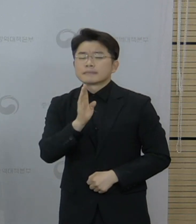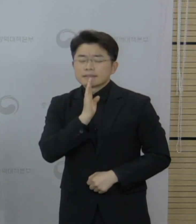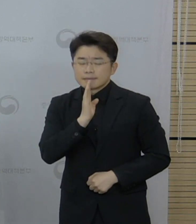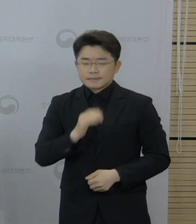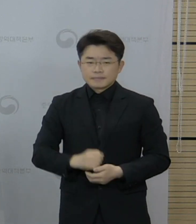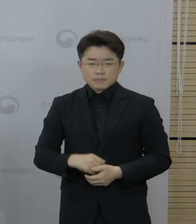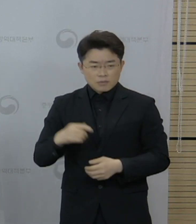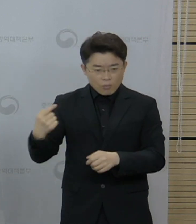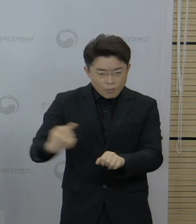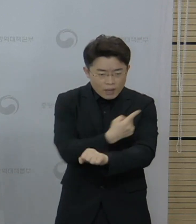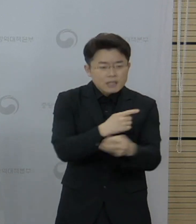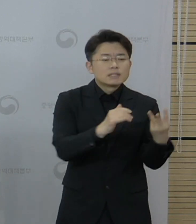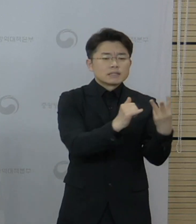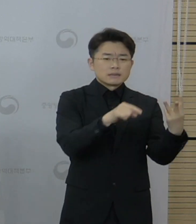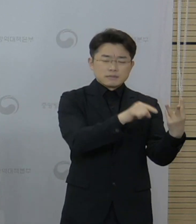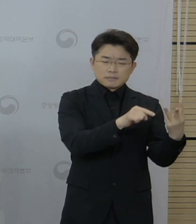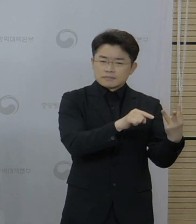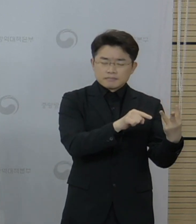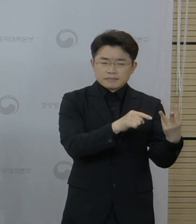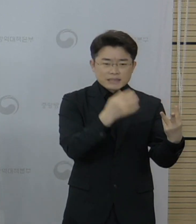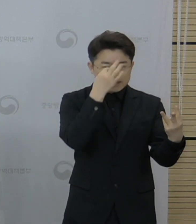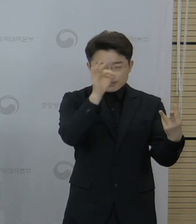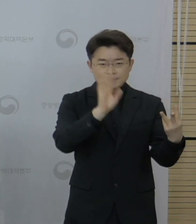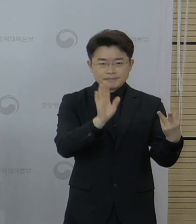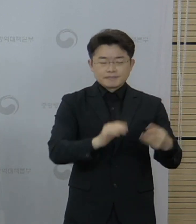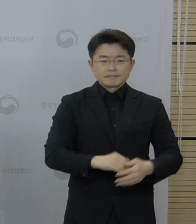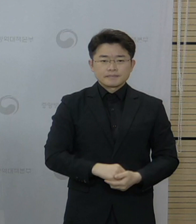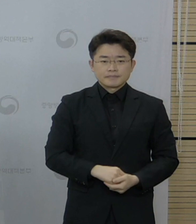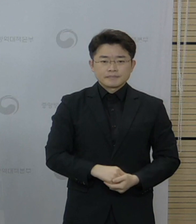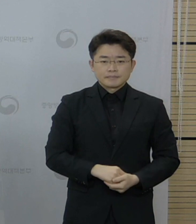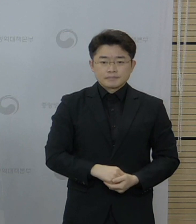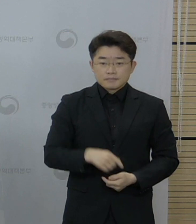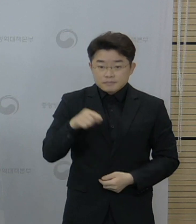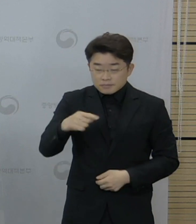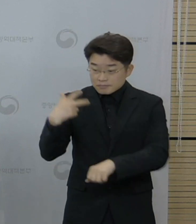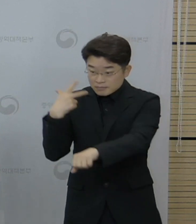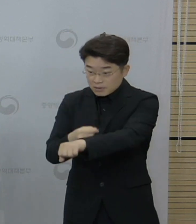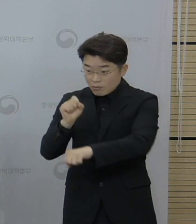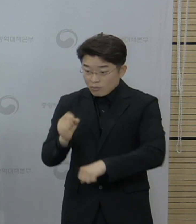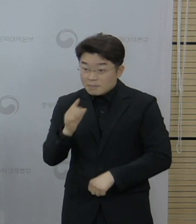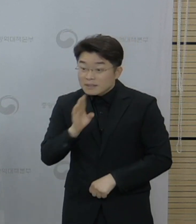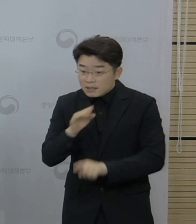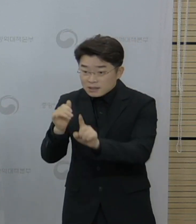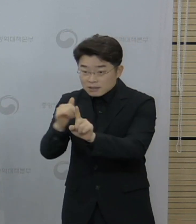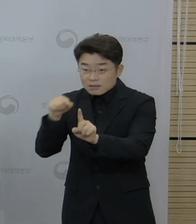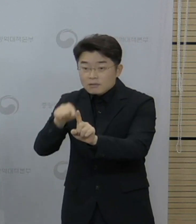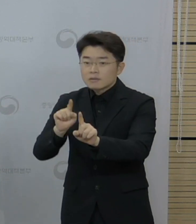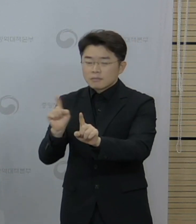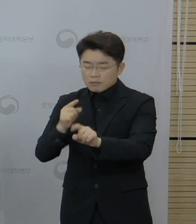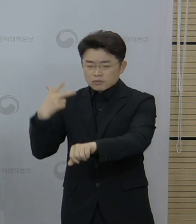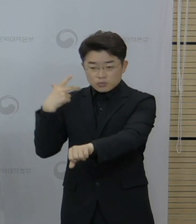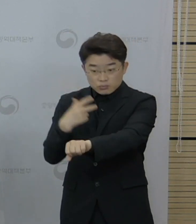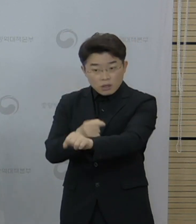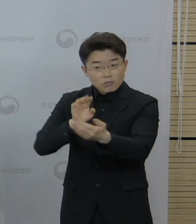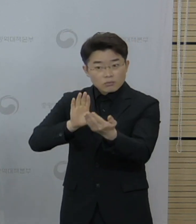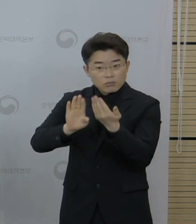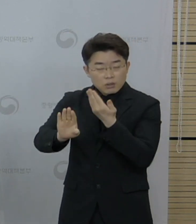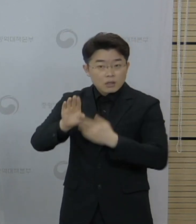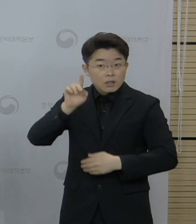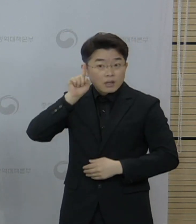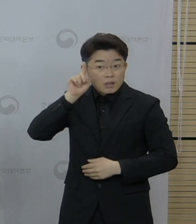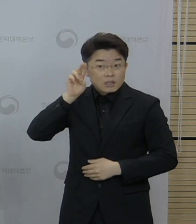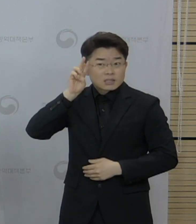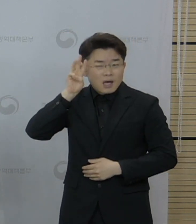나머지는 인정되지 않았습니다. 인과성이 인정된 한 건은 접종 후 3일 후에